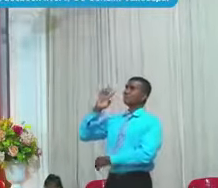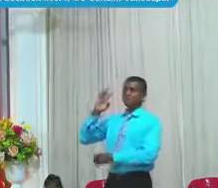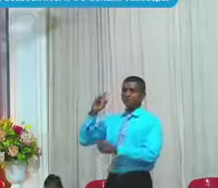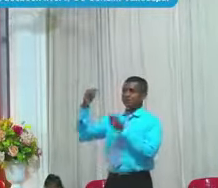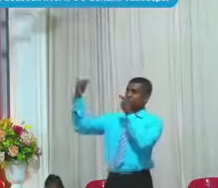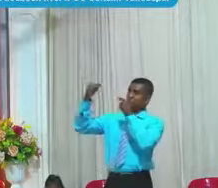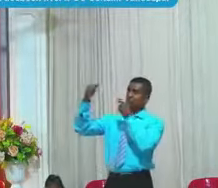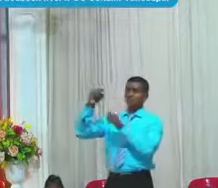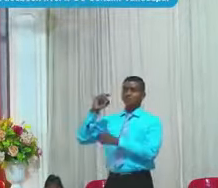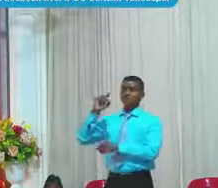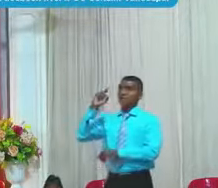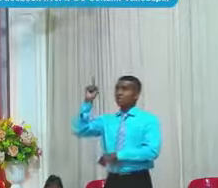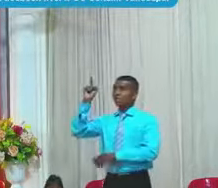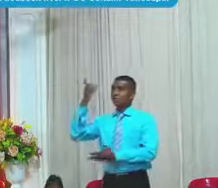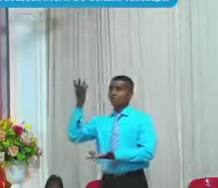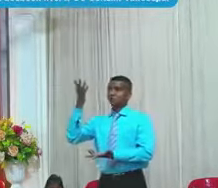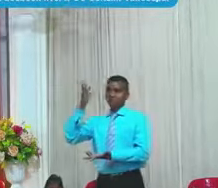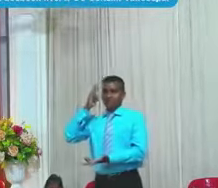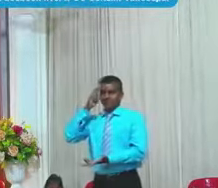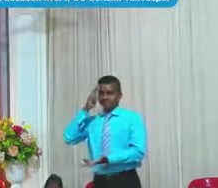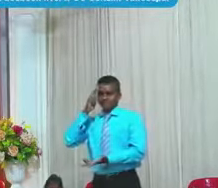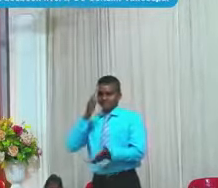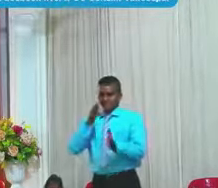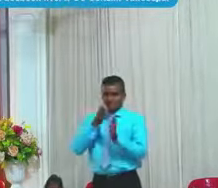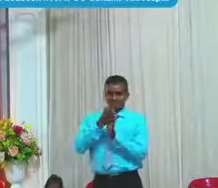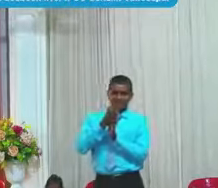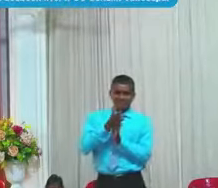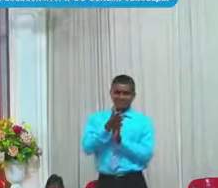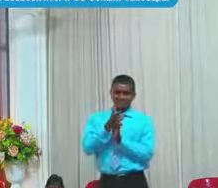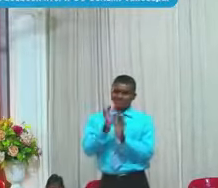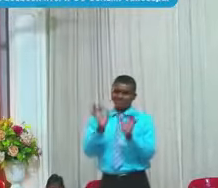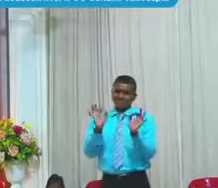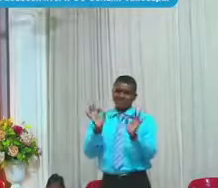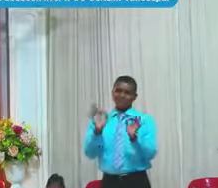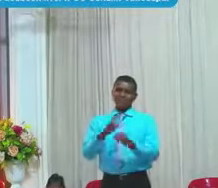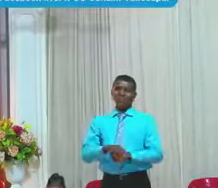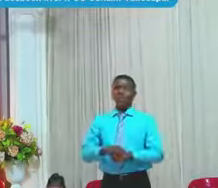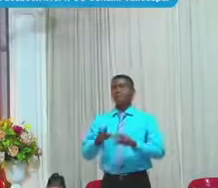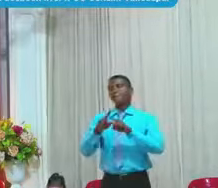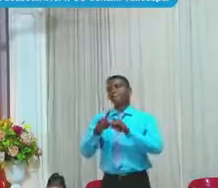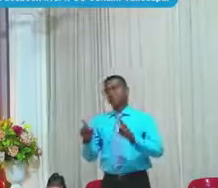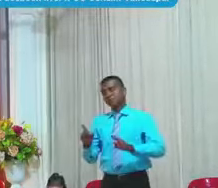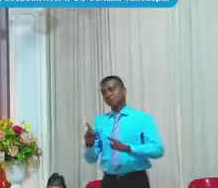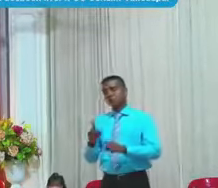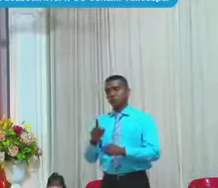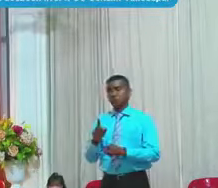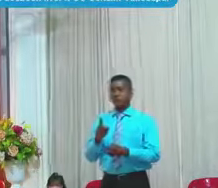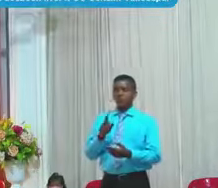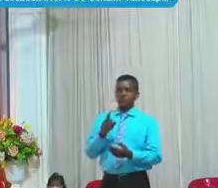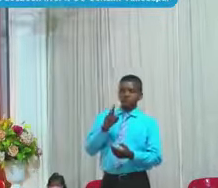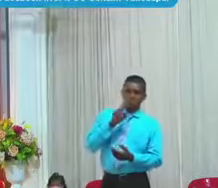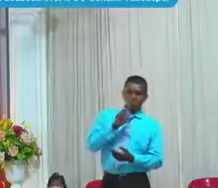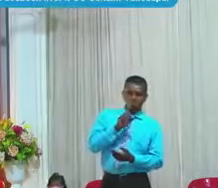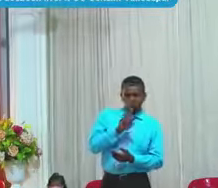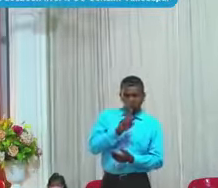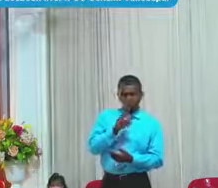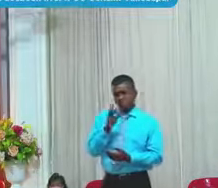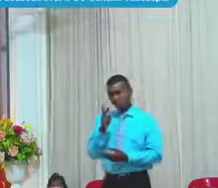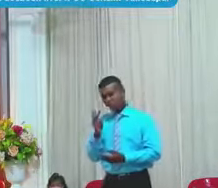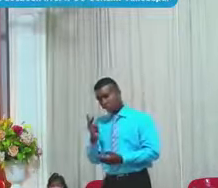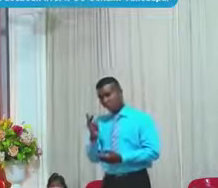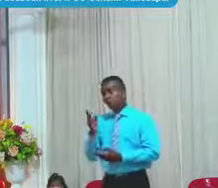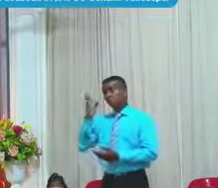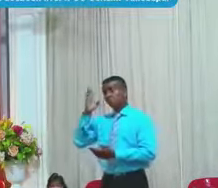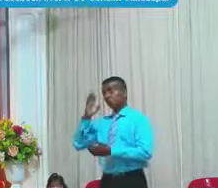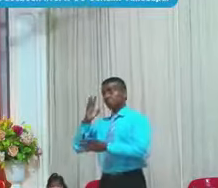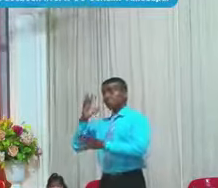ninguna de sus razones Sin embargo, en una o en dos maneras habla Dios, pero el hombre no entiende